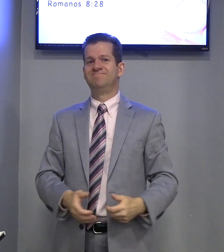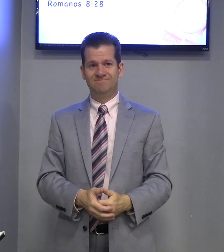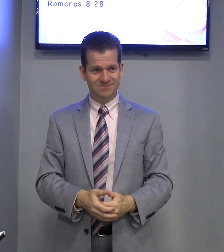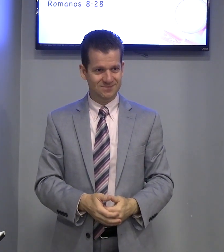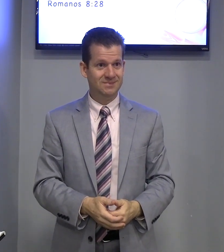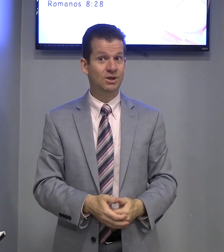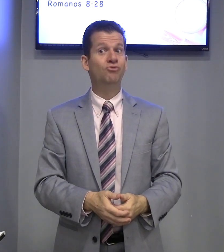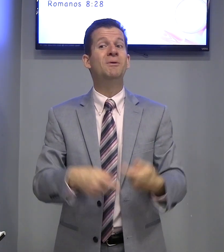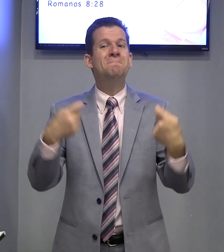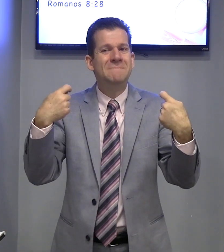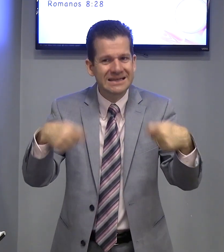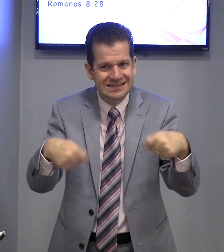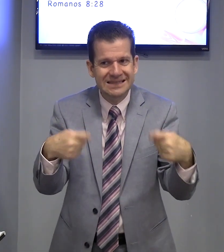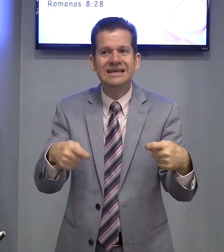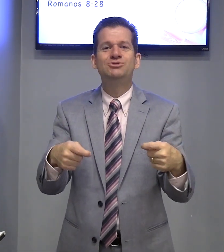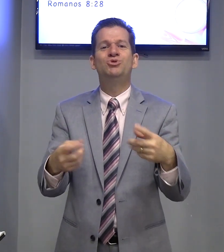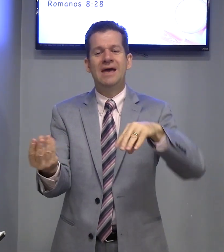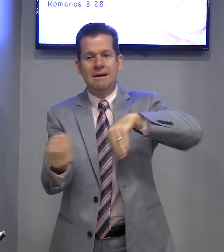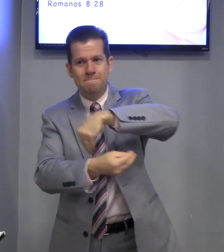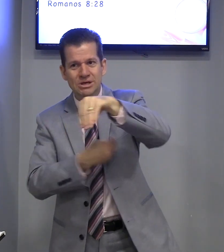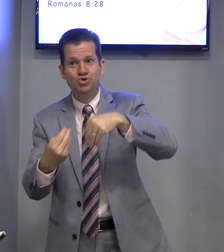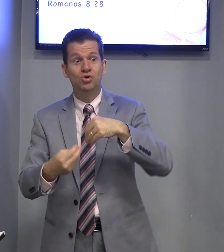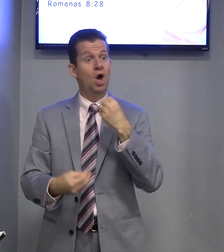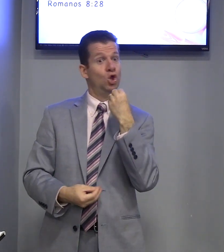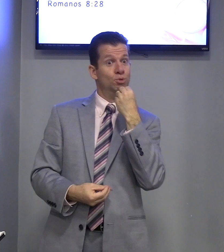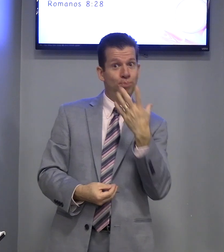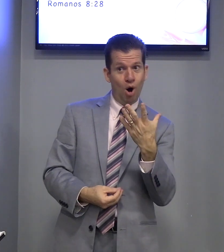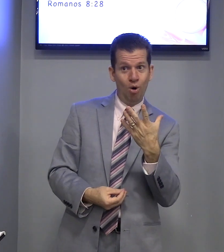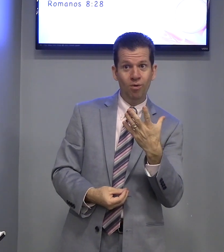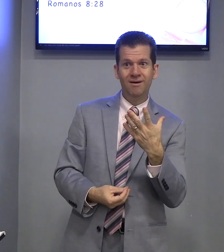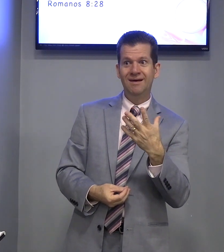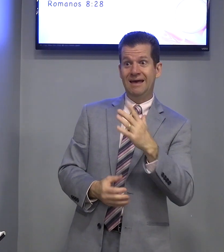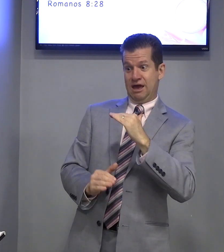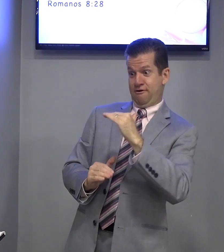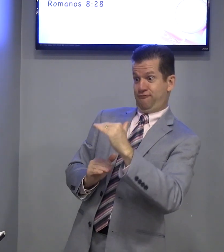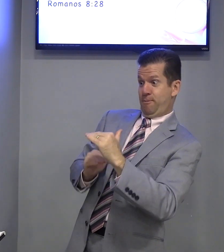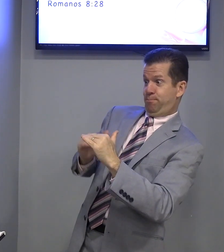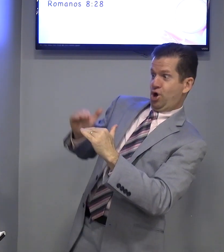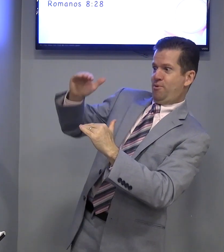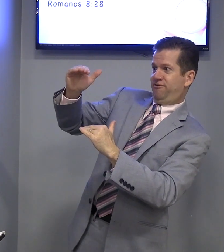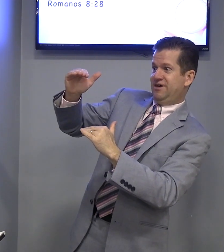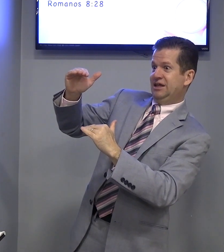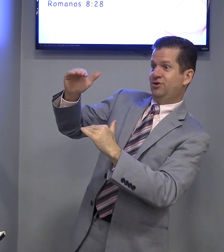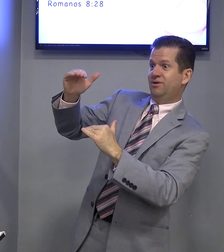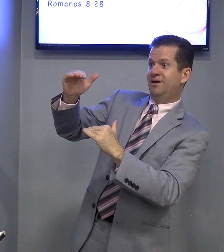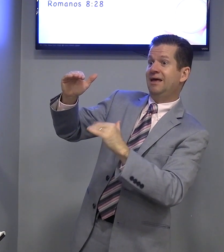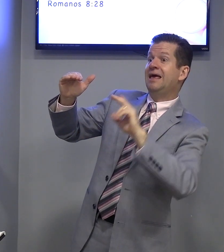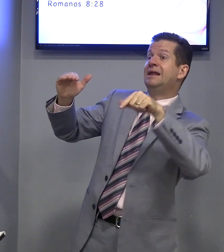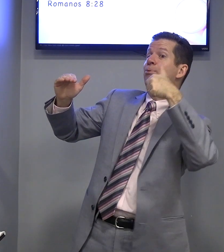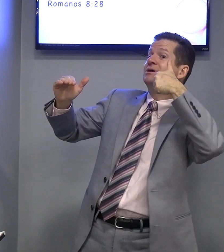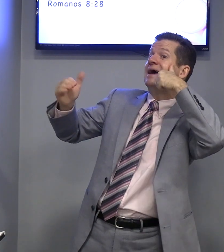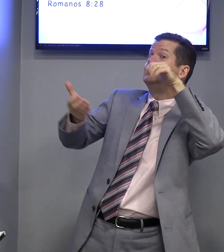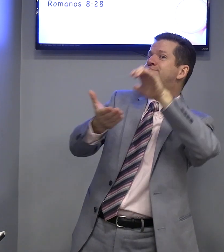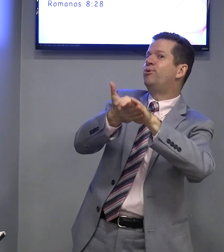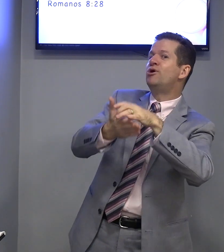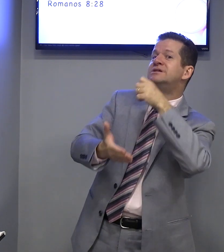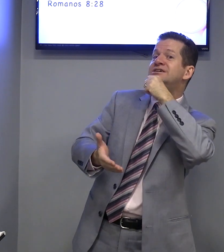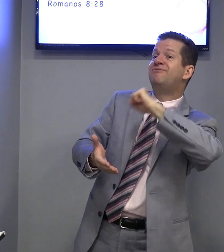Então, foi preciso mistura do bom, foi promovido, depois esposa de